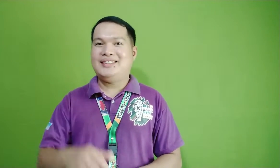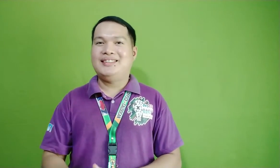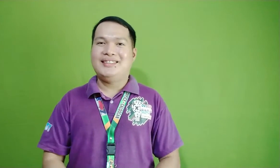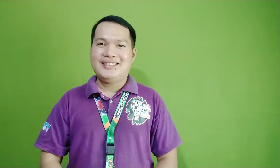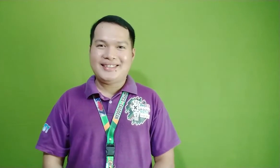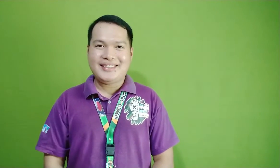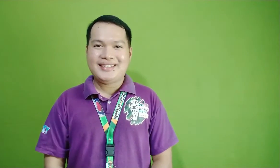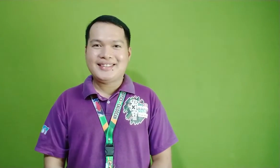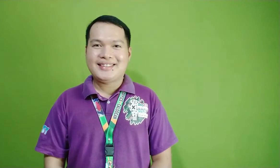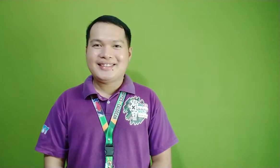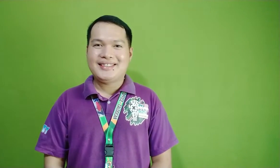Jeppy.